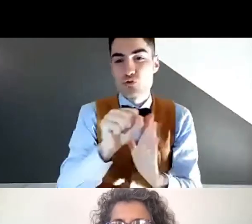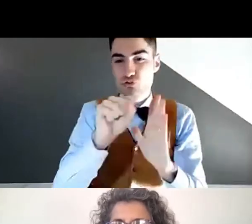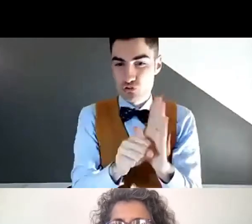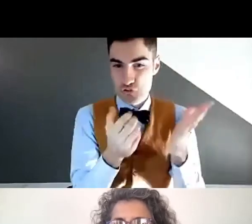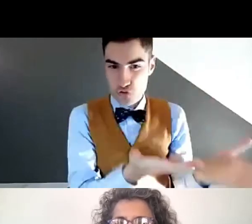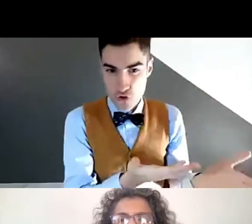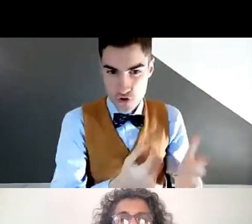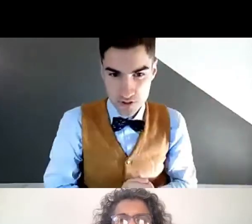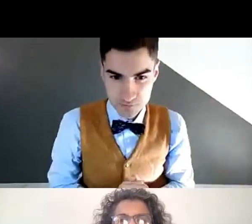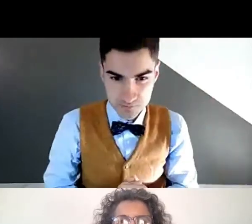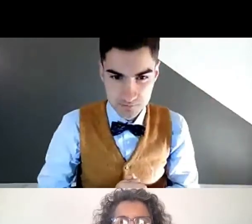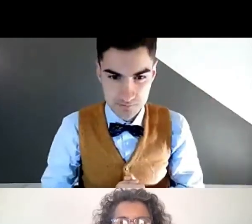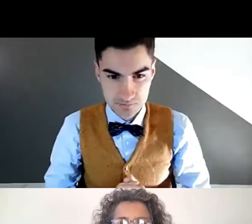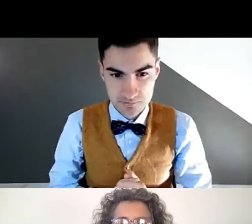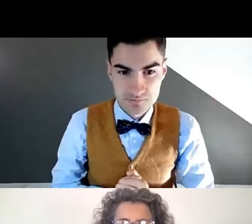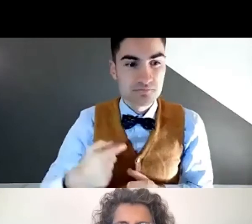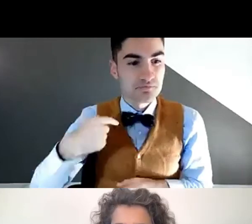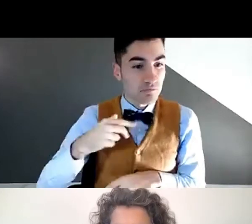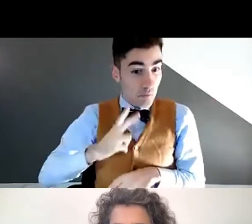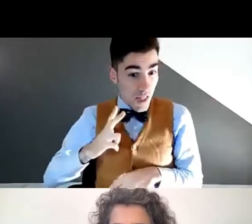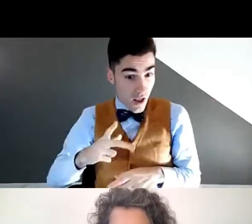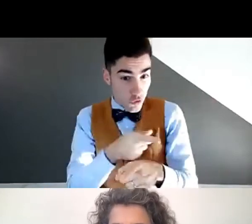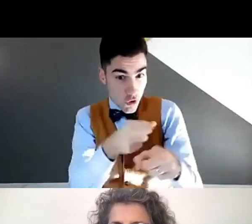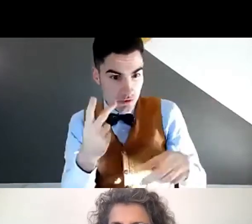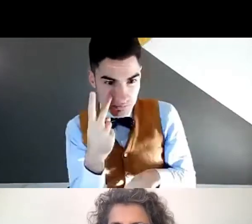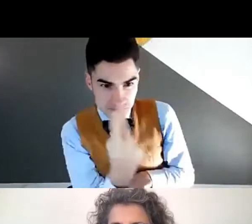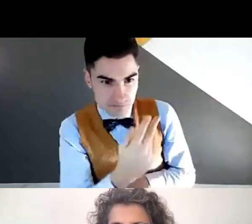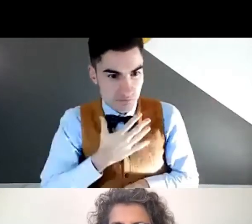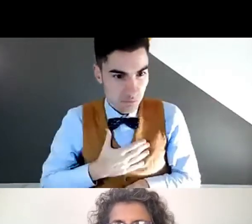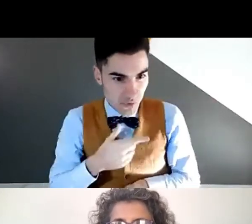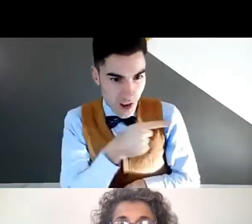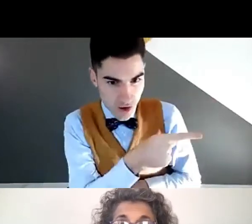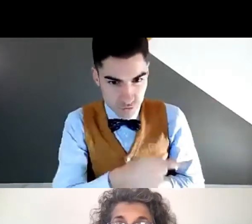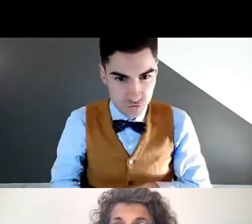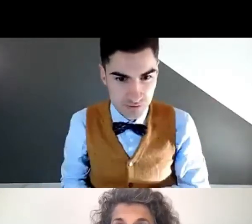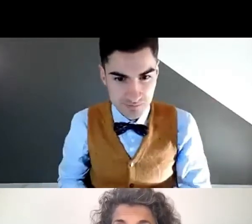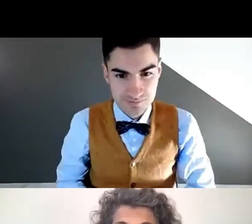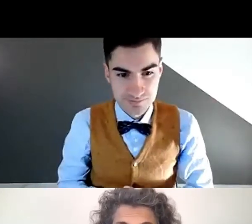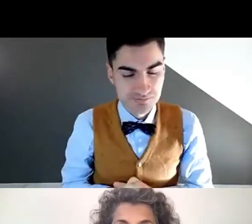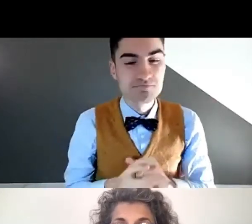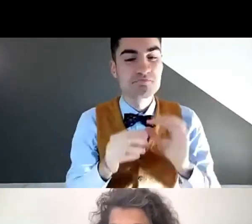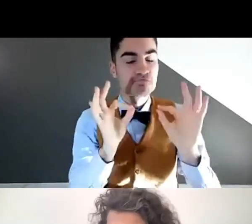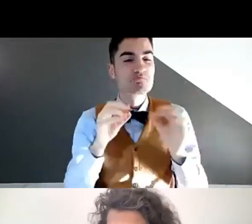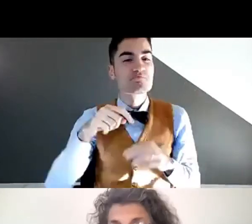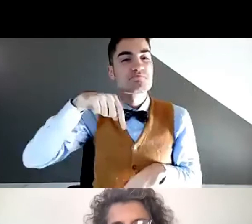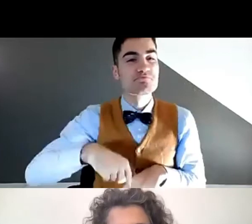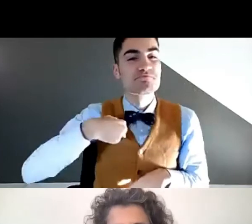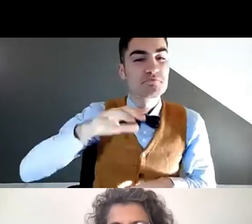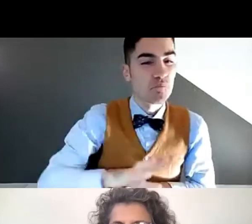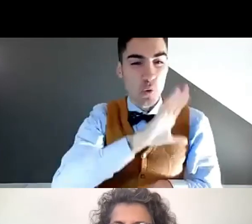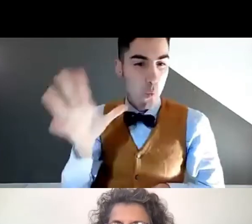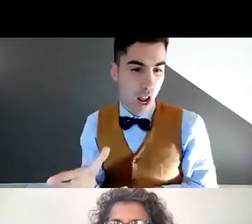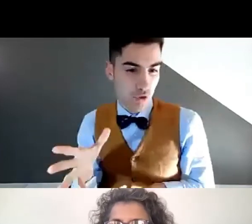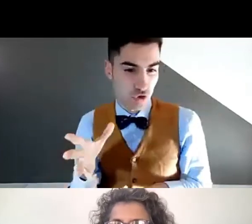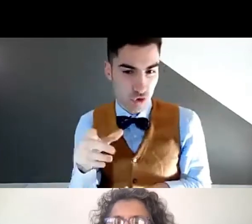ha paura, paura. Questo è il racconto, un racconto breve, semplice. Spero che abbiate visto e vi sia piaciuto e l'abbiate